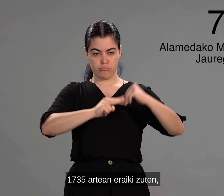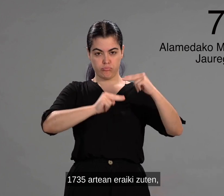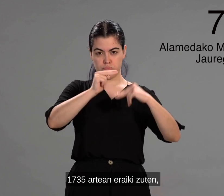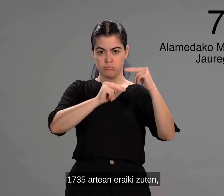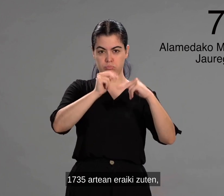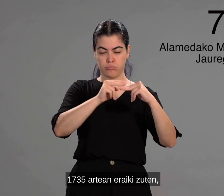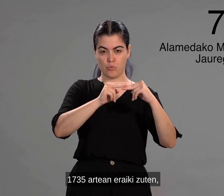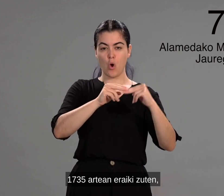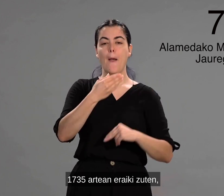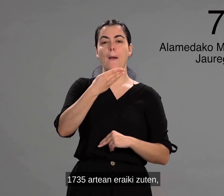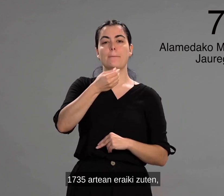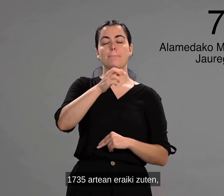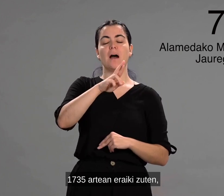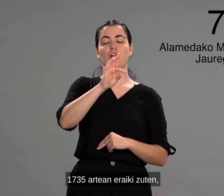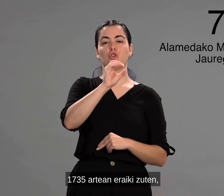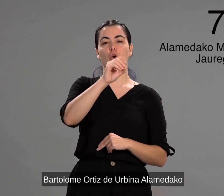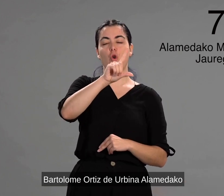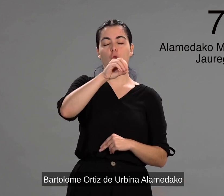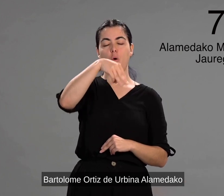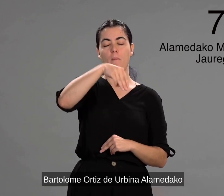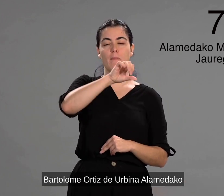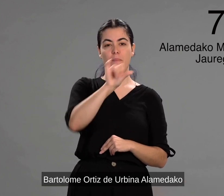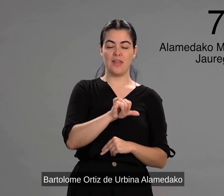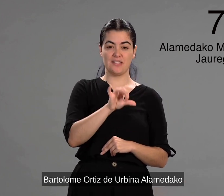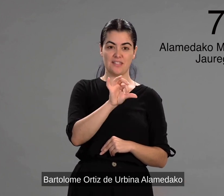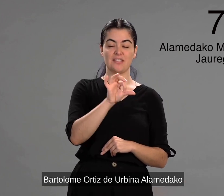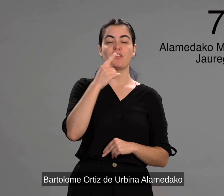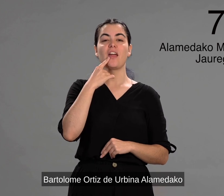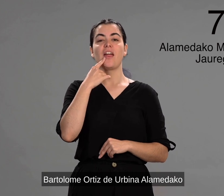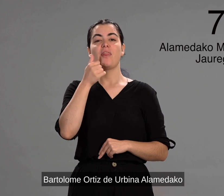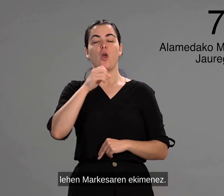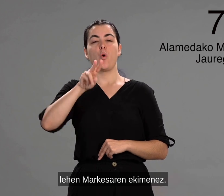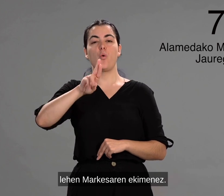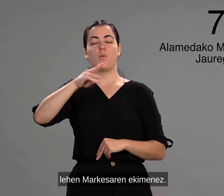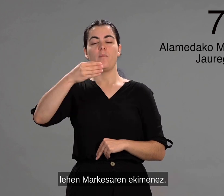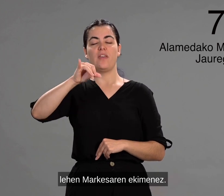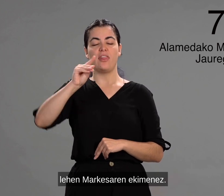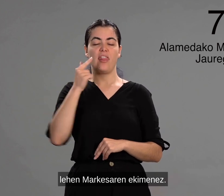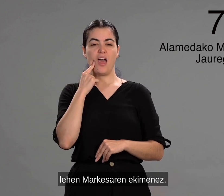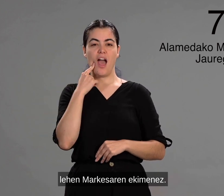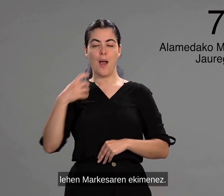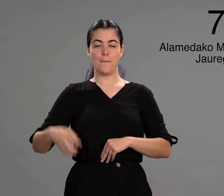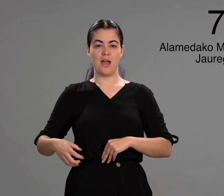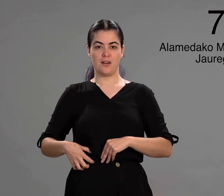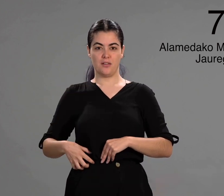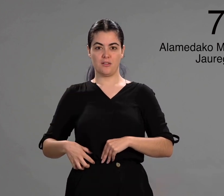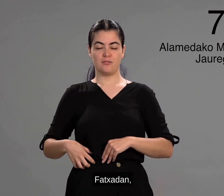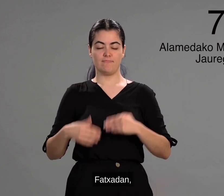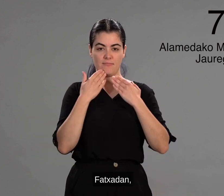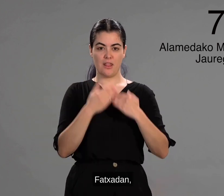hogeita mabos artean eraikizuten, Bartolome Ortiz de Urbina alamedako lehen markesaren ekimenez. Fatxadan,